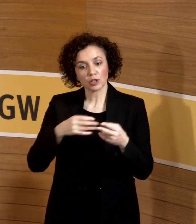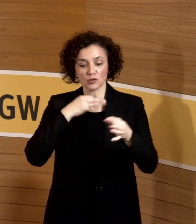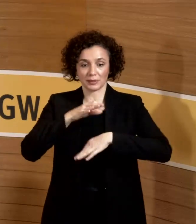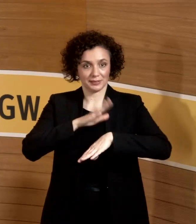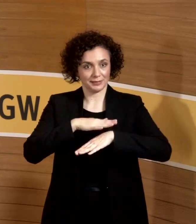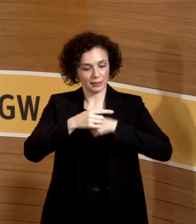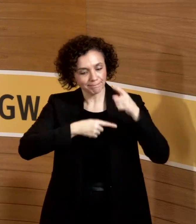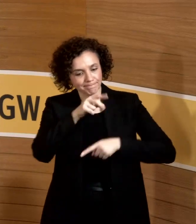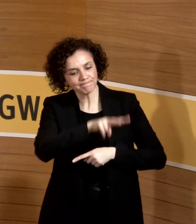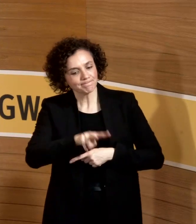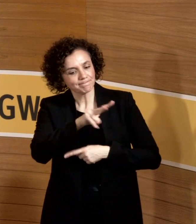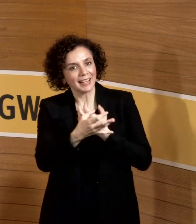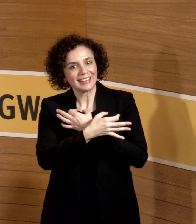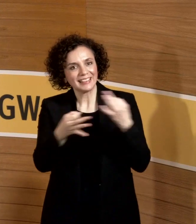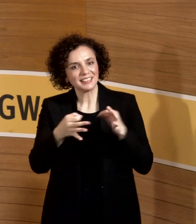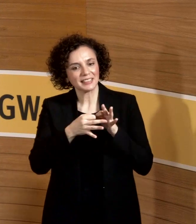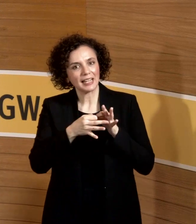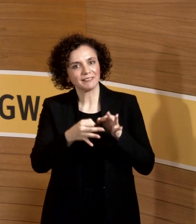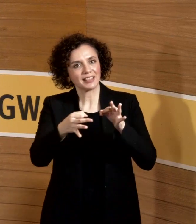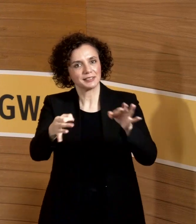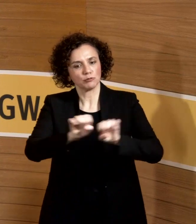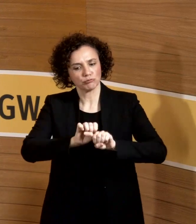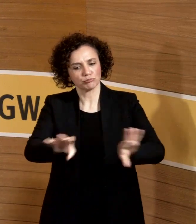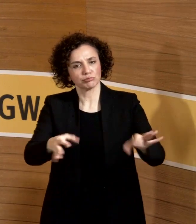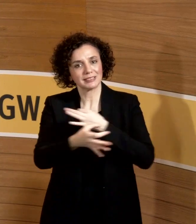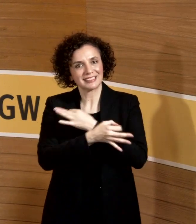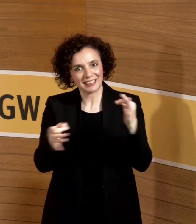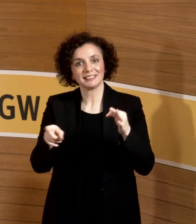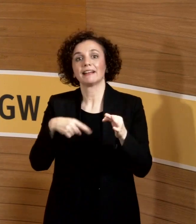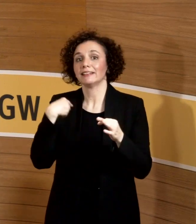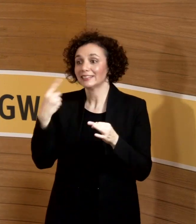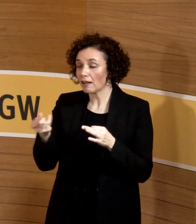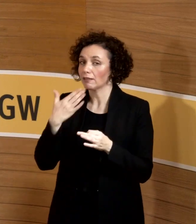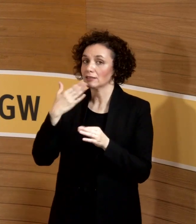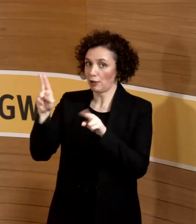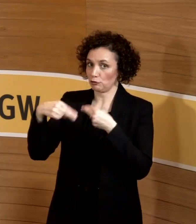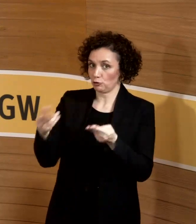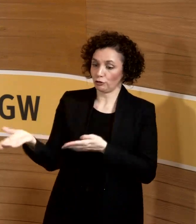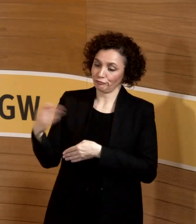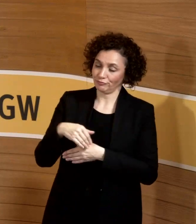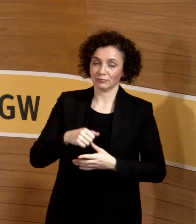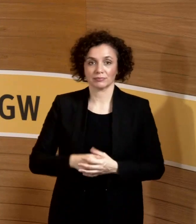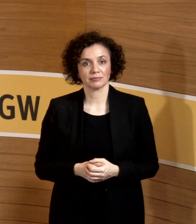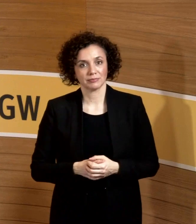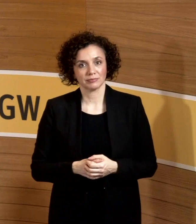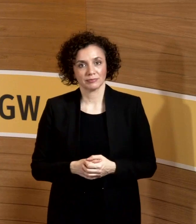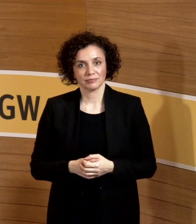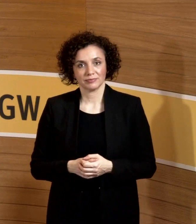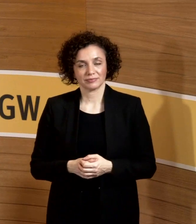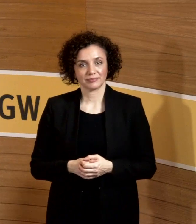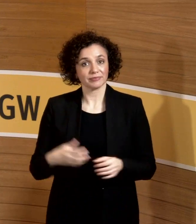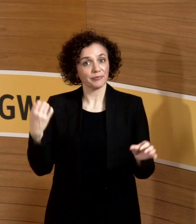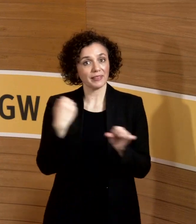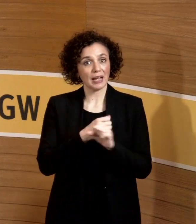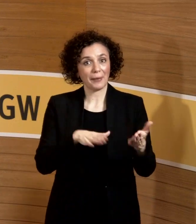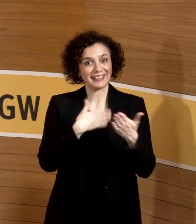Fälle aufgetreten sind. Dann kann ich die Schwangere wieder in den Bereich zurückholen. Der Arbeitgeber muss sozusagen die